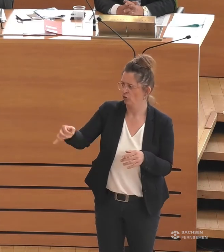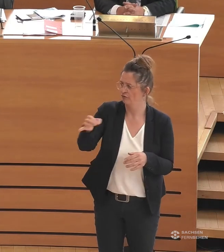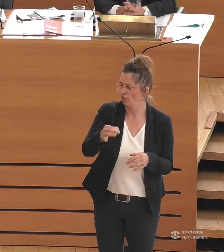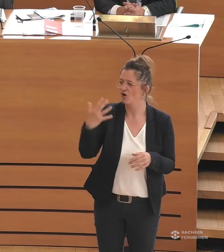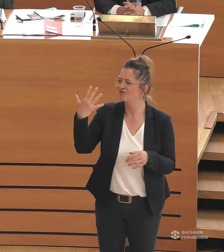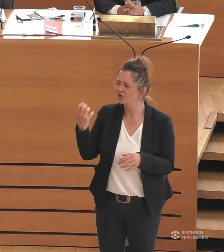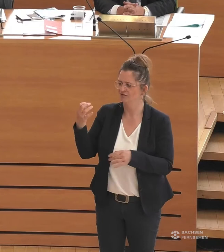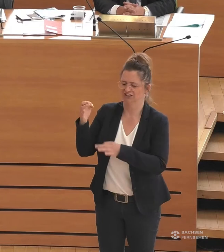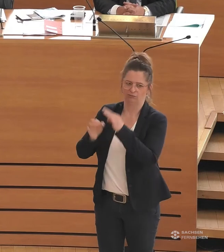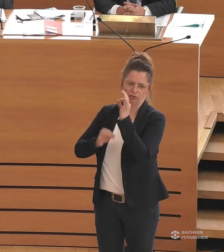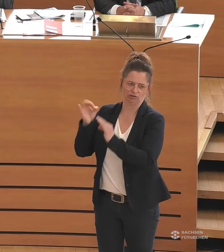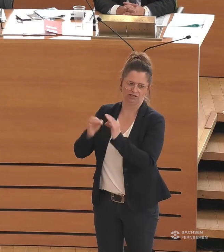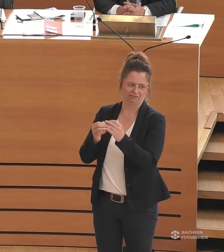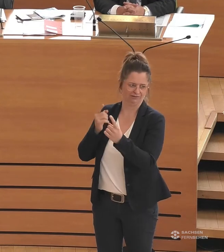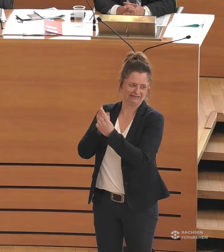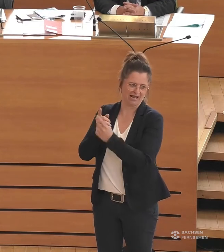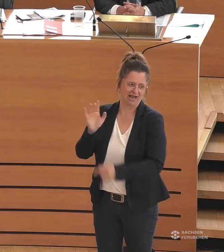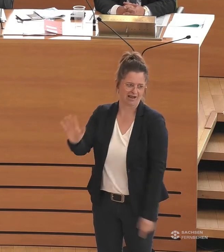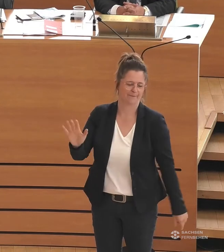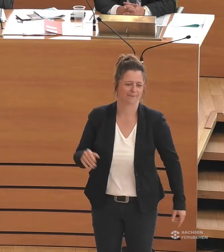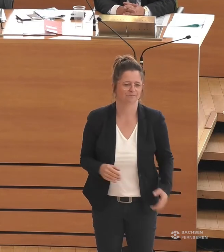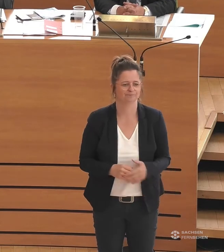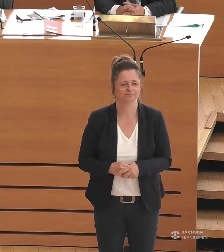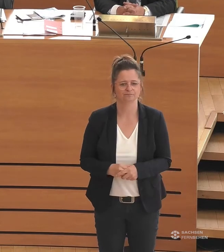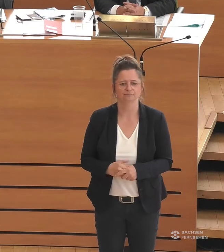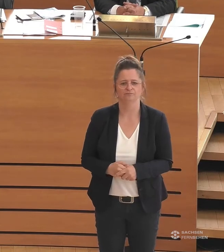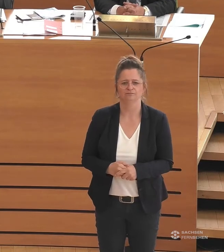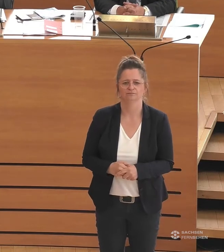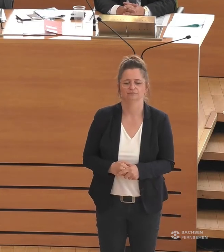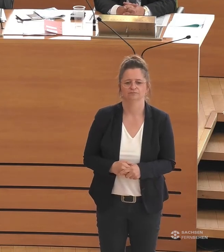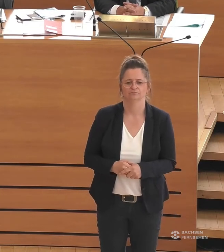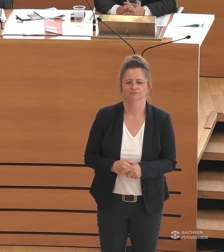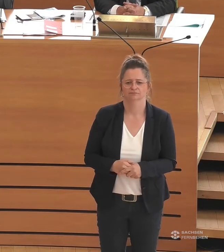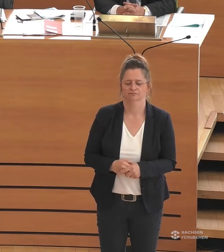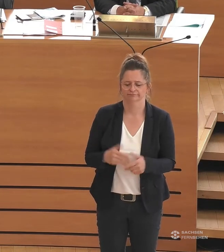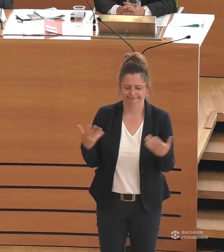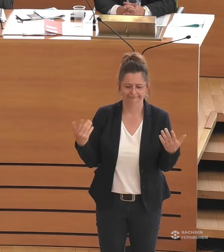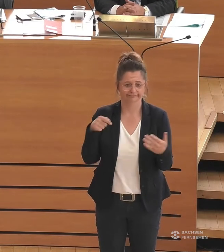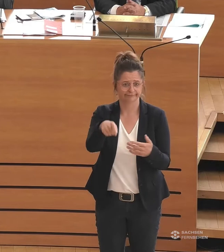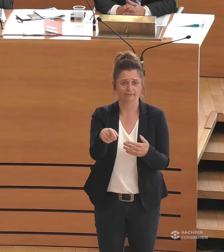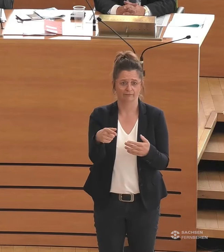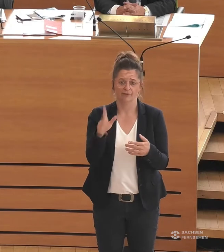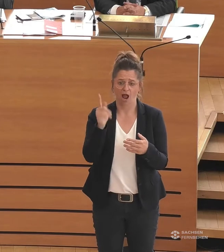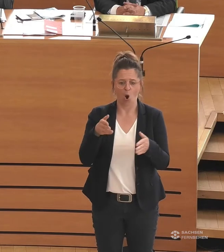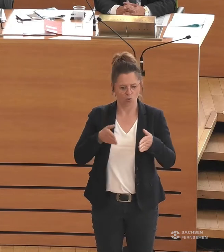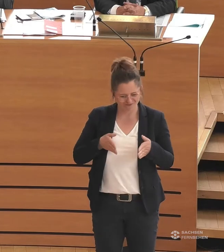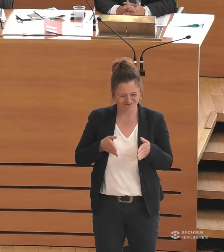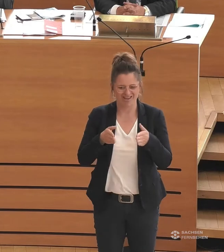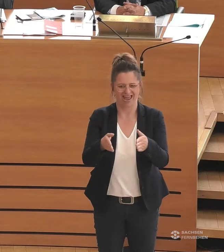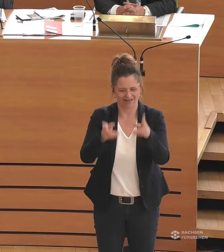den ländlichen Regionen. Auch der Weg zur Haltestelle muss natürlich barrierefrei sein.